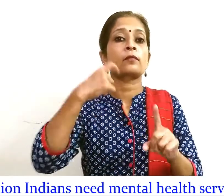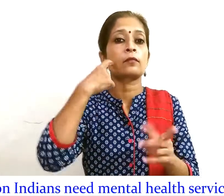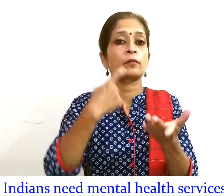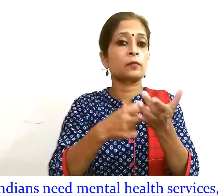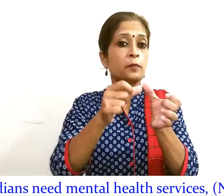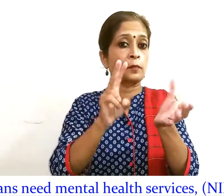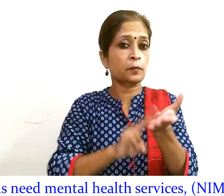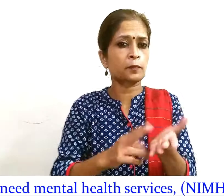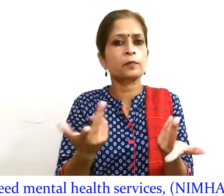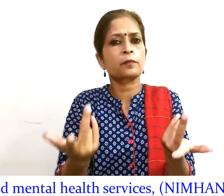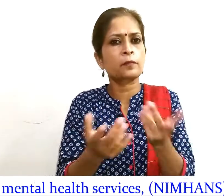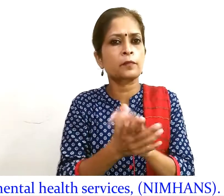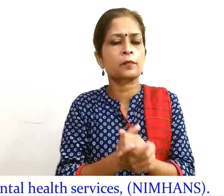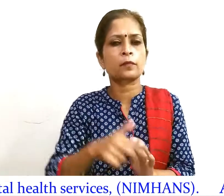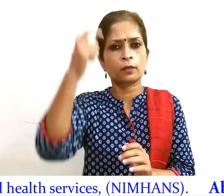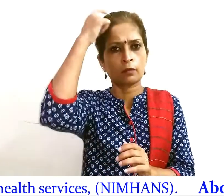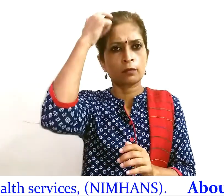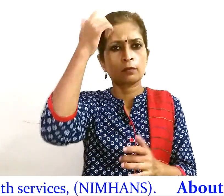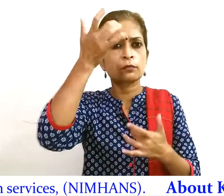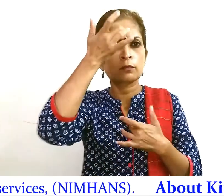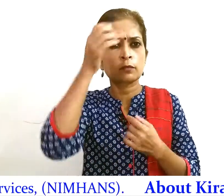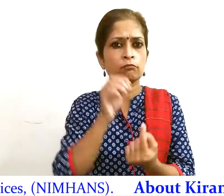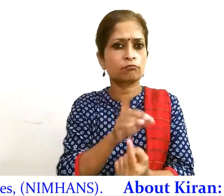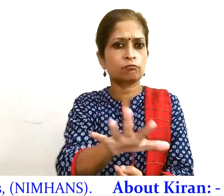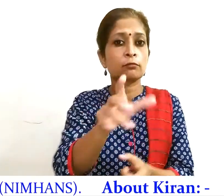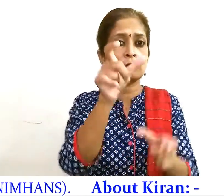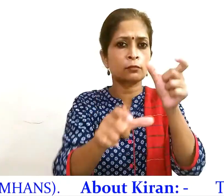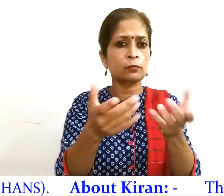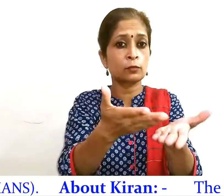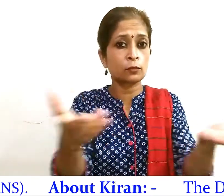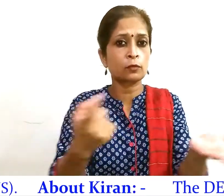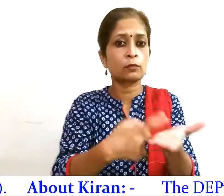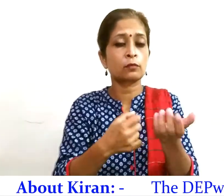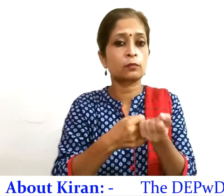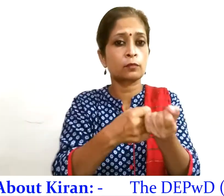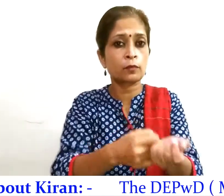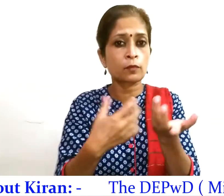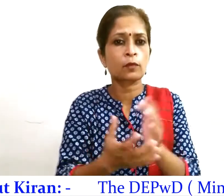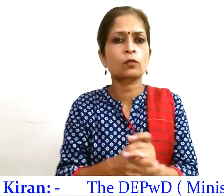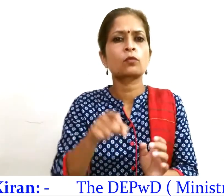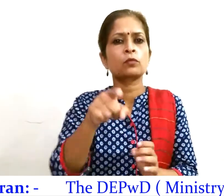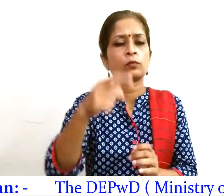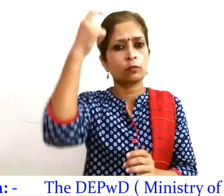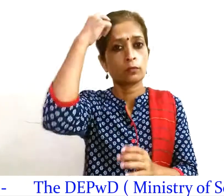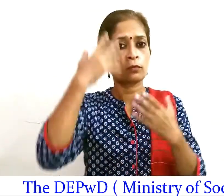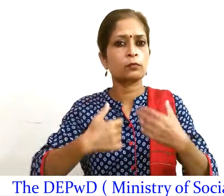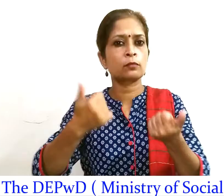क्या है? मानसिक रोग से ग्रसित व्यक्तियों के पुनर्वास एवं मानसिक स्वास्थे के